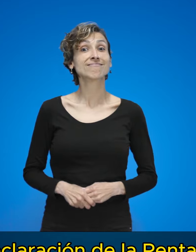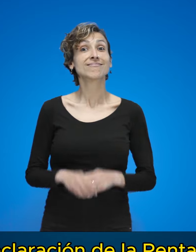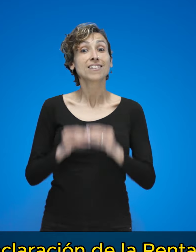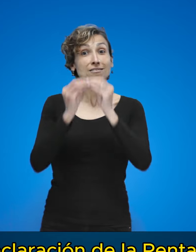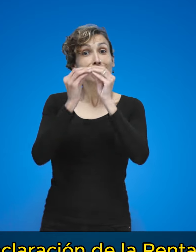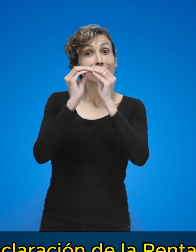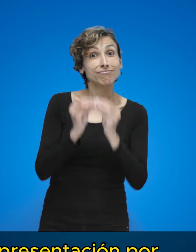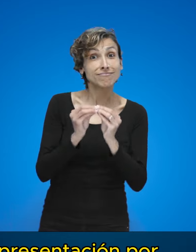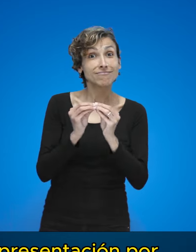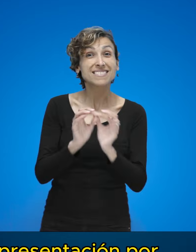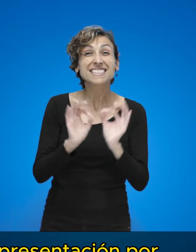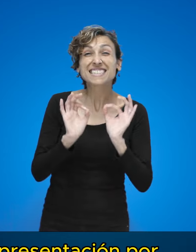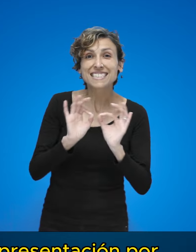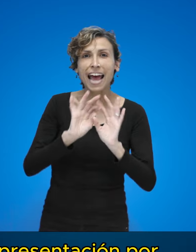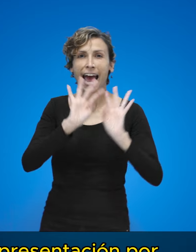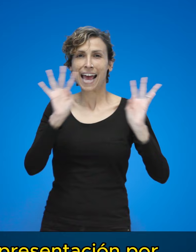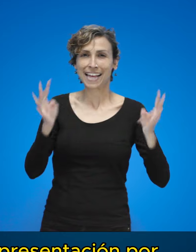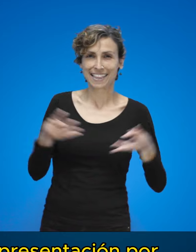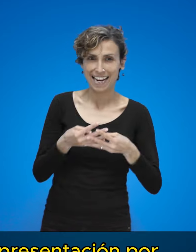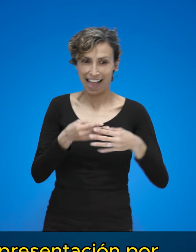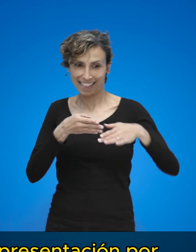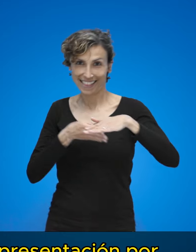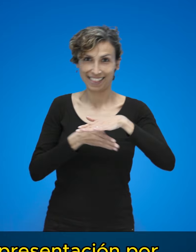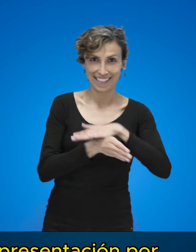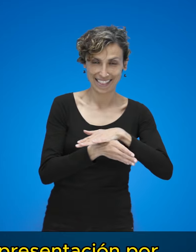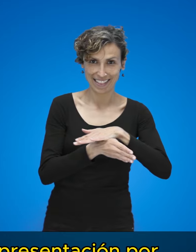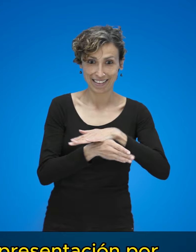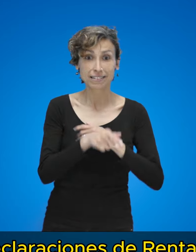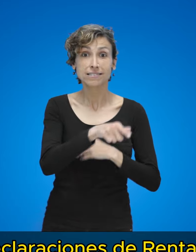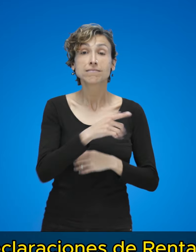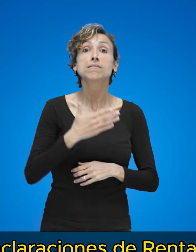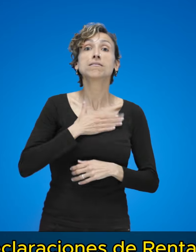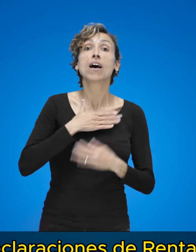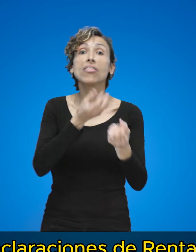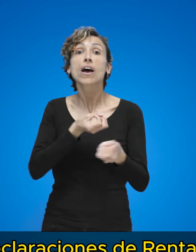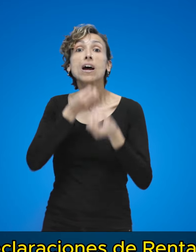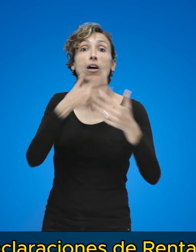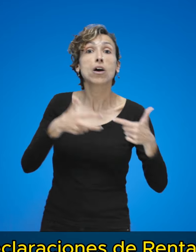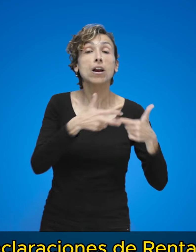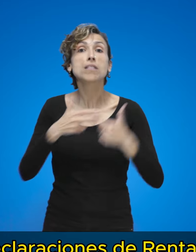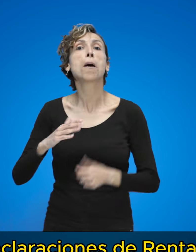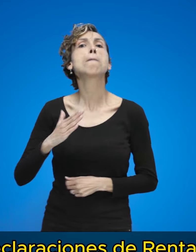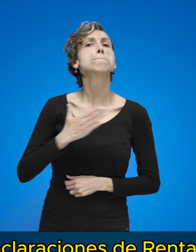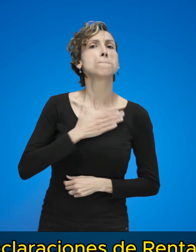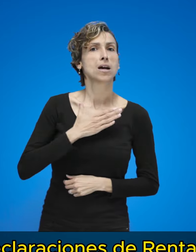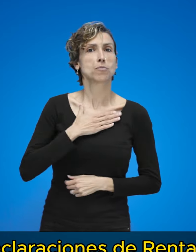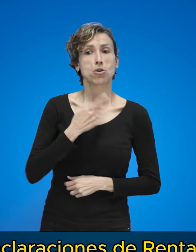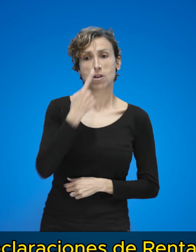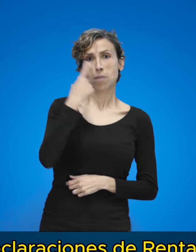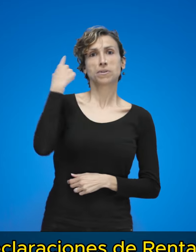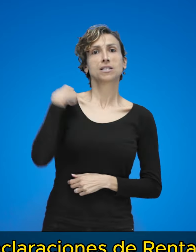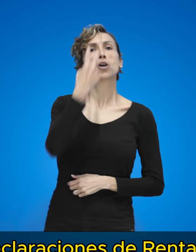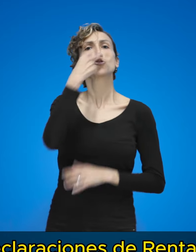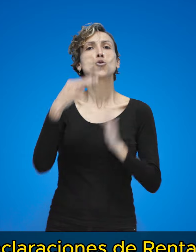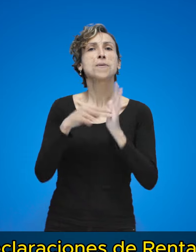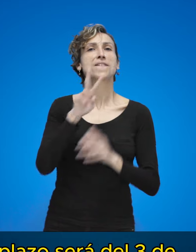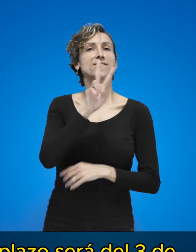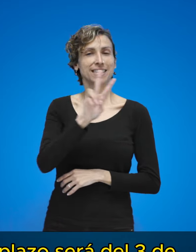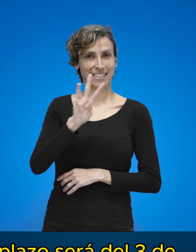Para la presentación por internet de las declaraciones de renta y patrimonio 2023, el plazo